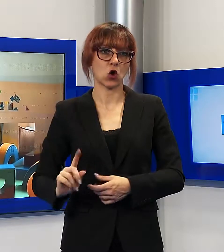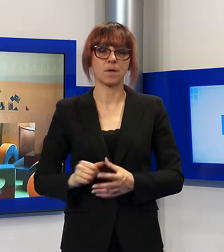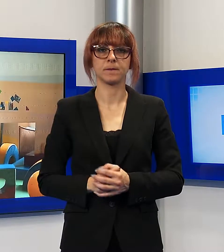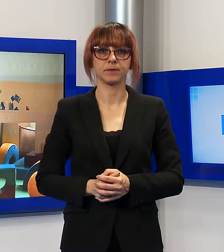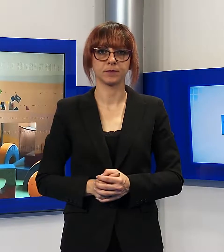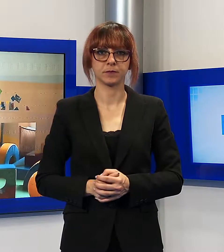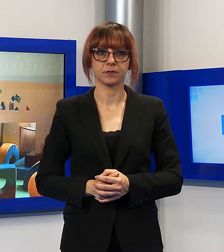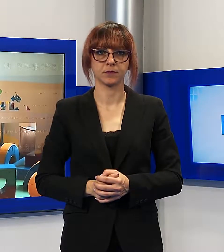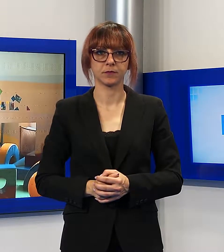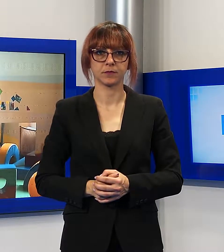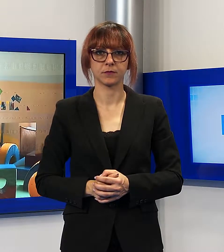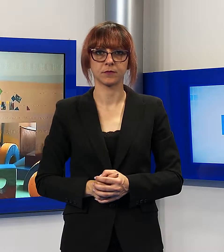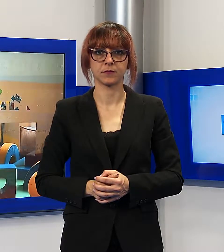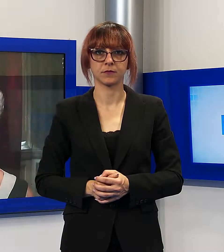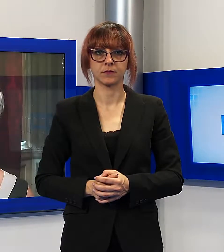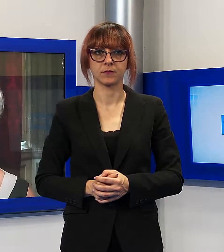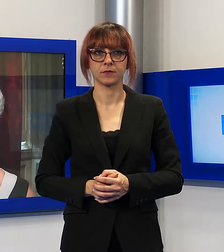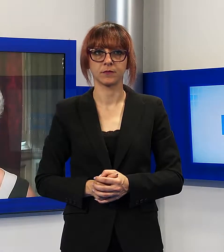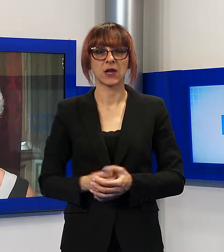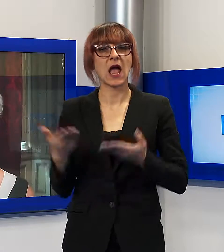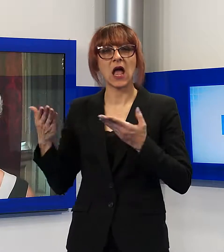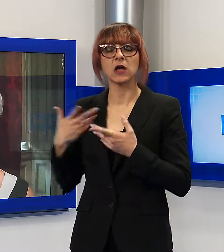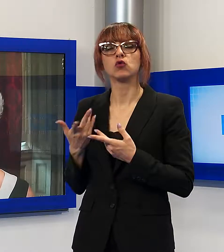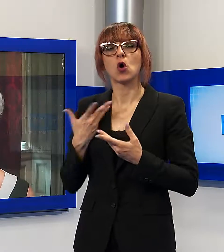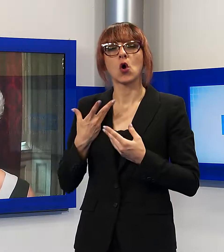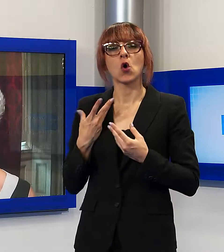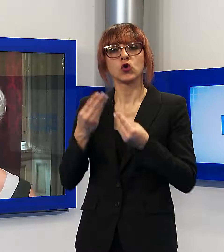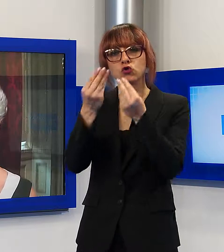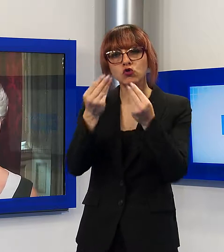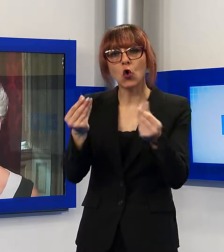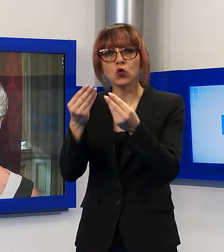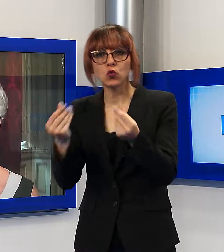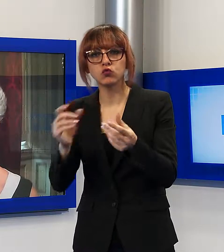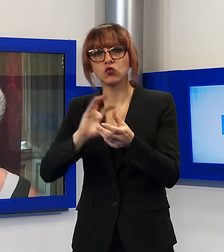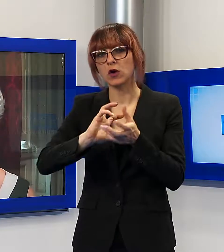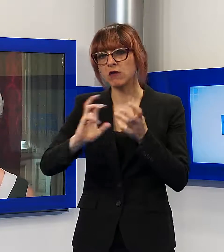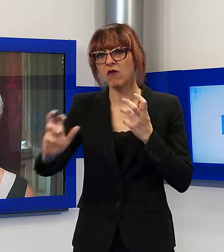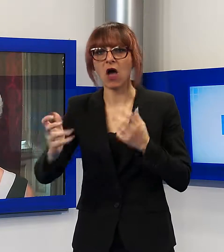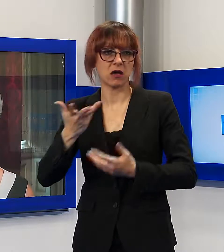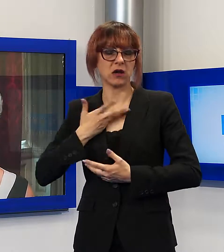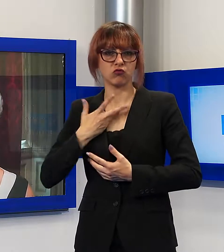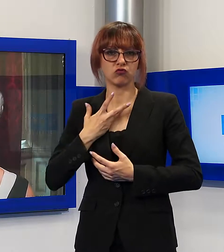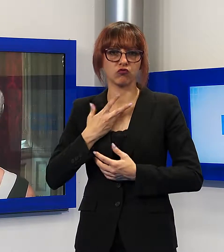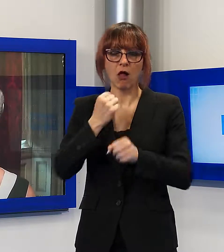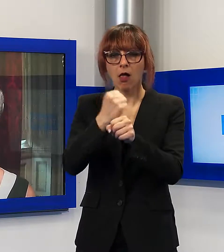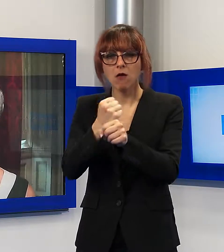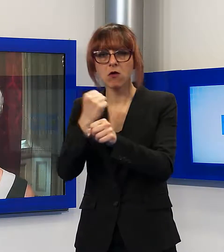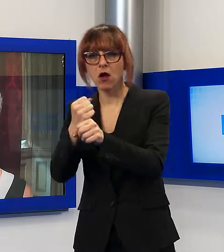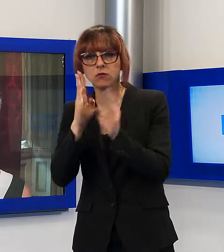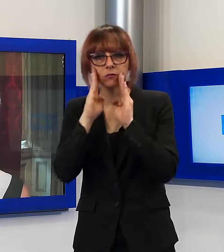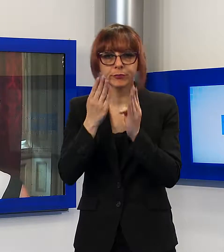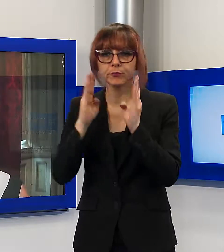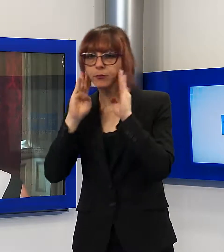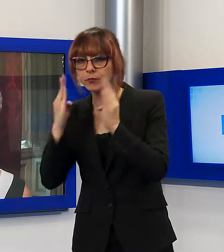Sono aperte molte strade su cui stiamo lavorando come amministrazione e su cui sta lavorando